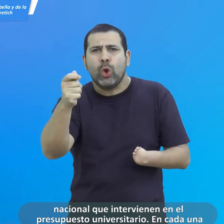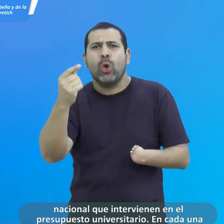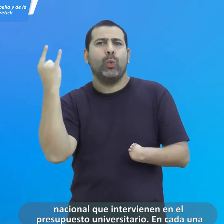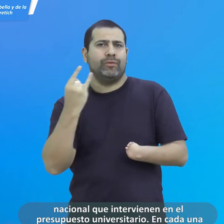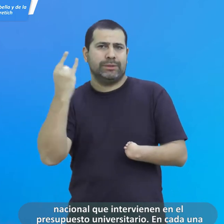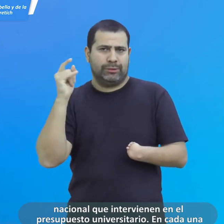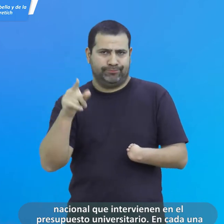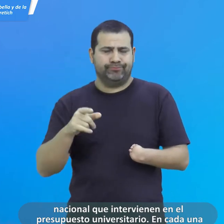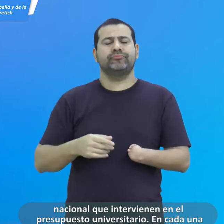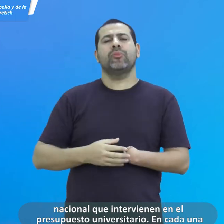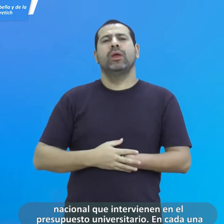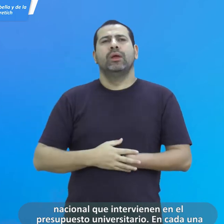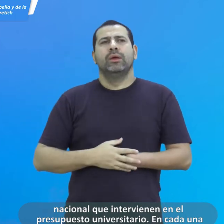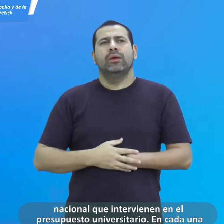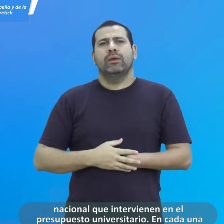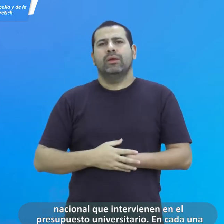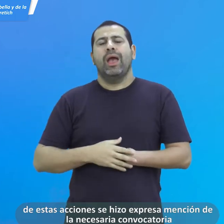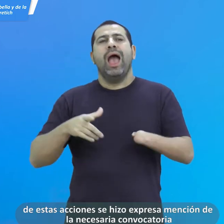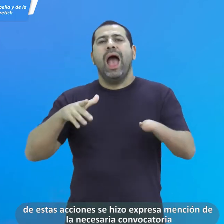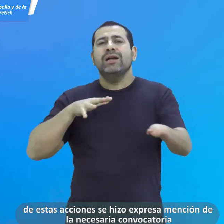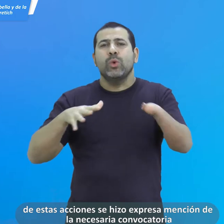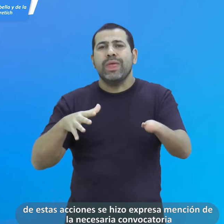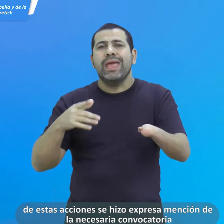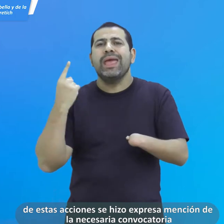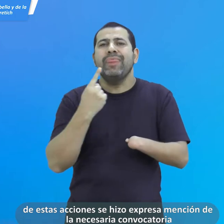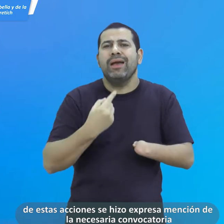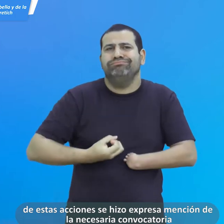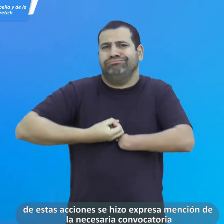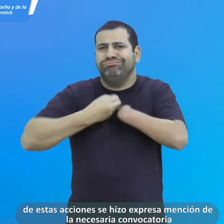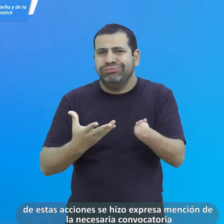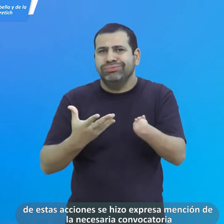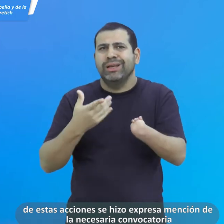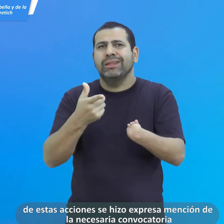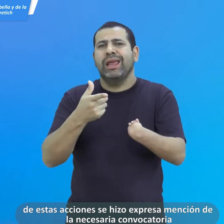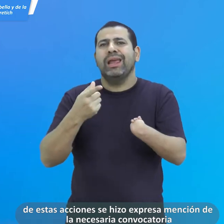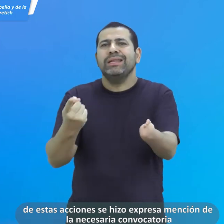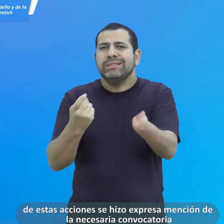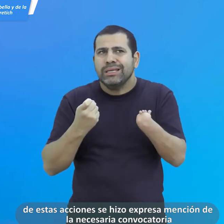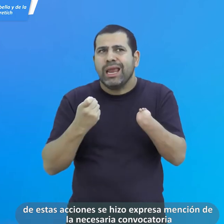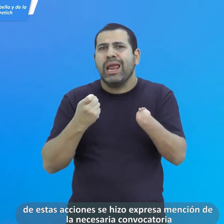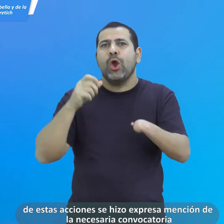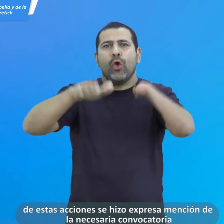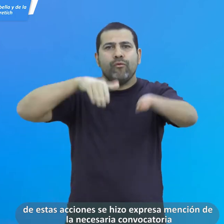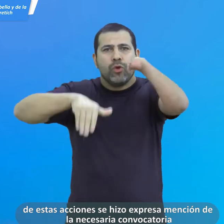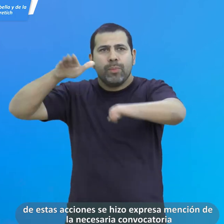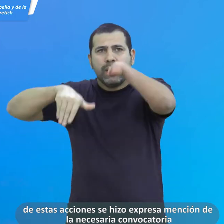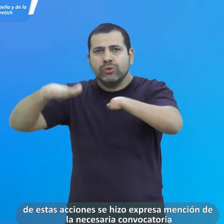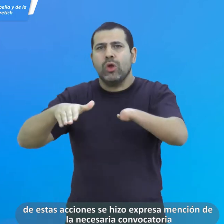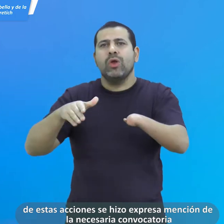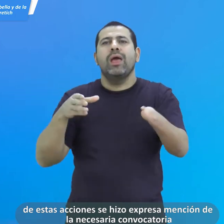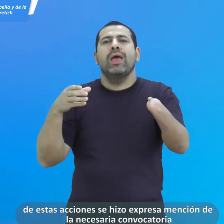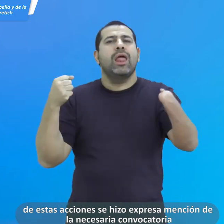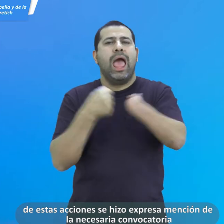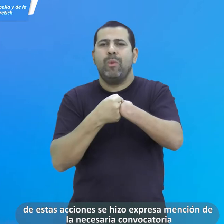intervienen en el presupuesto universitario. En cada una de estas acciones se hizo expresa mención a